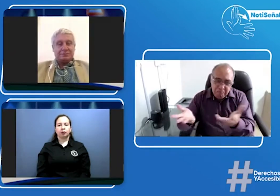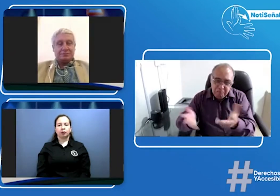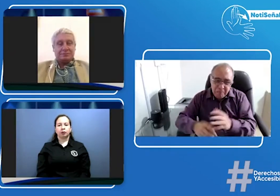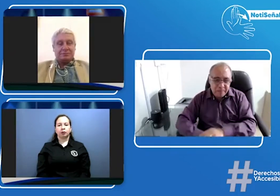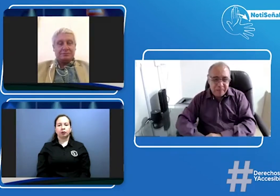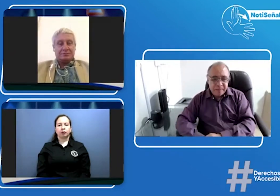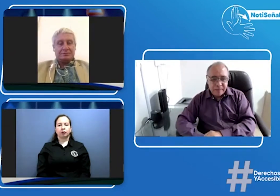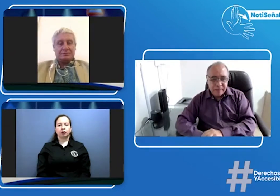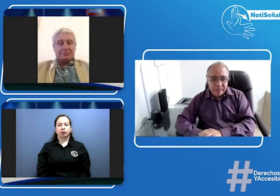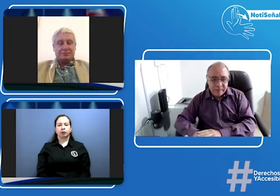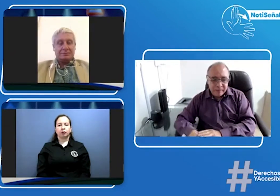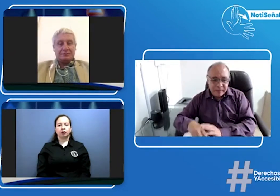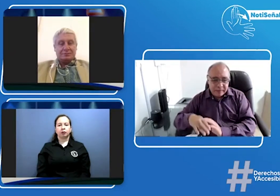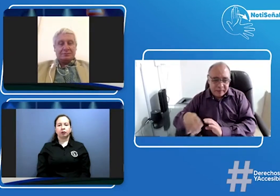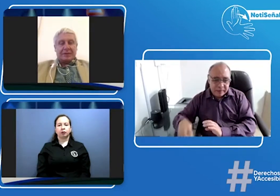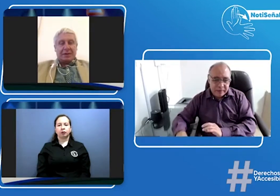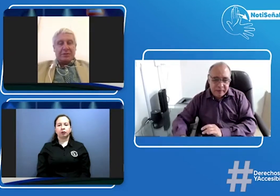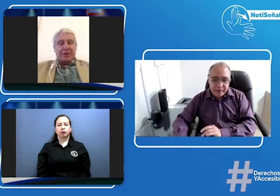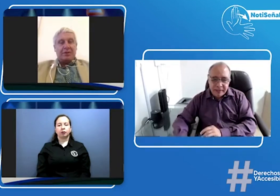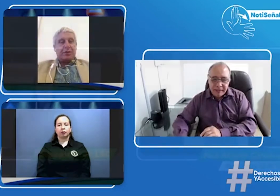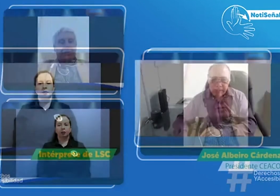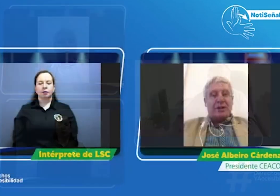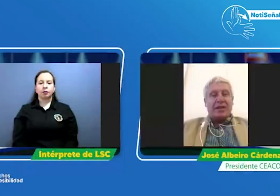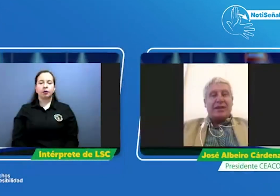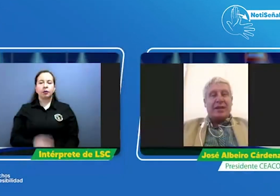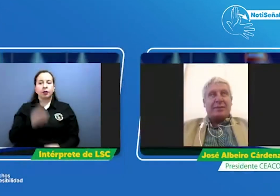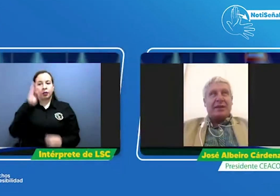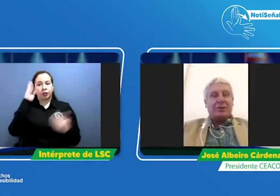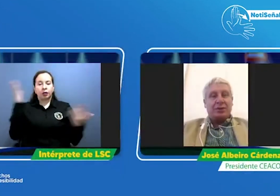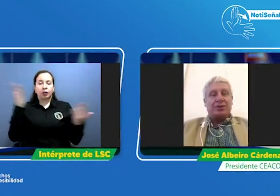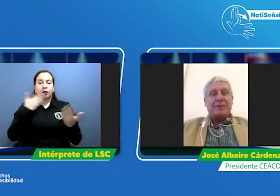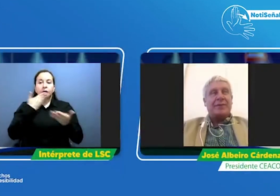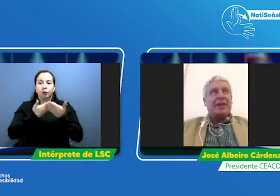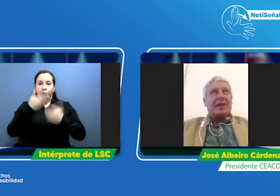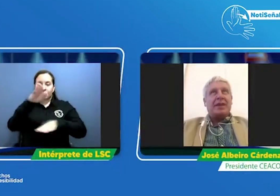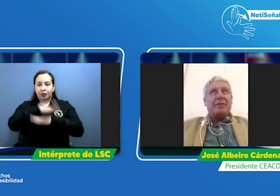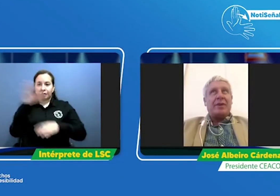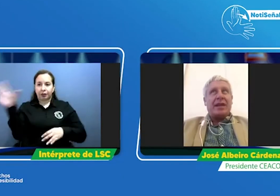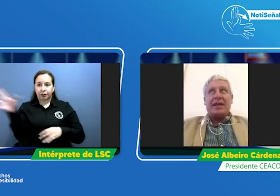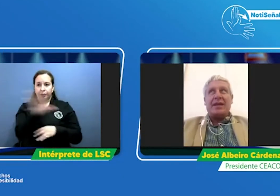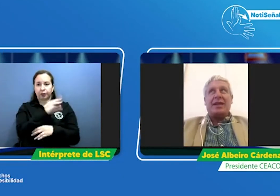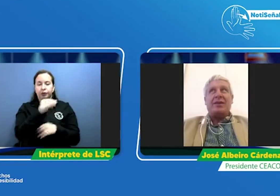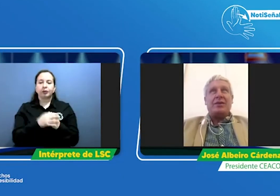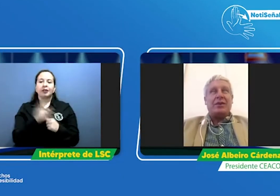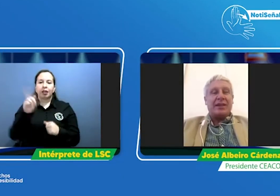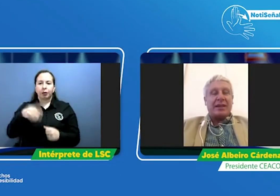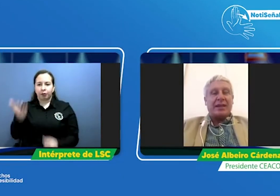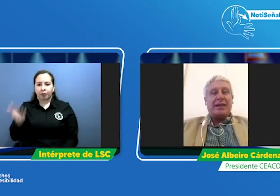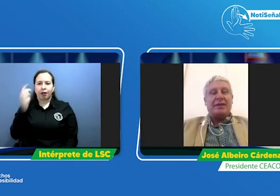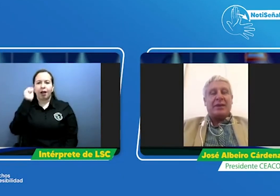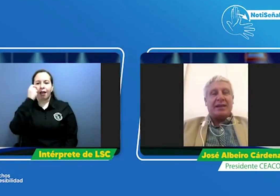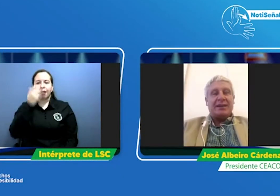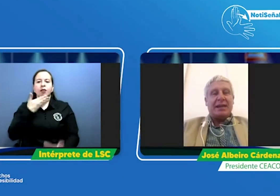Alveiro bueno con la buena tarde para todos para Henry una buena tarde para Natalia